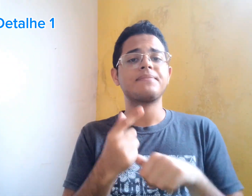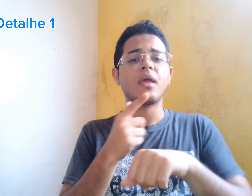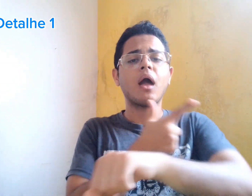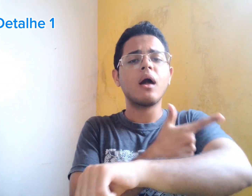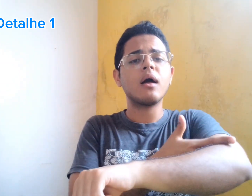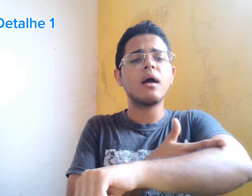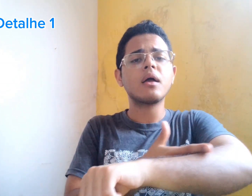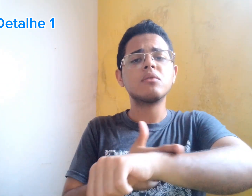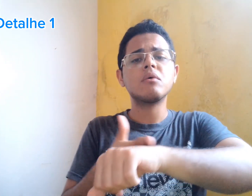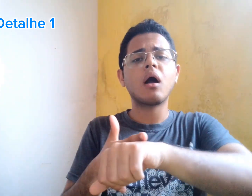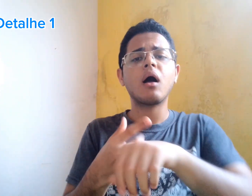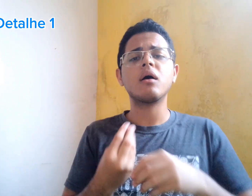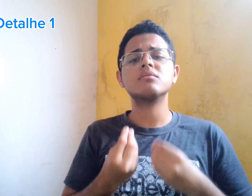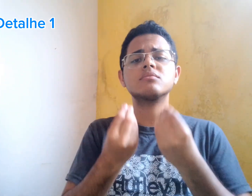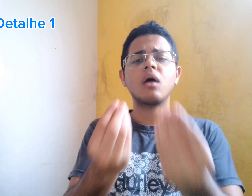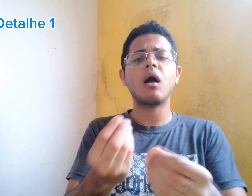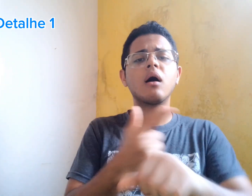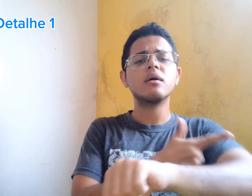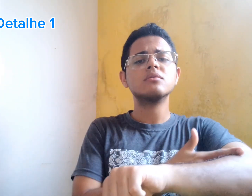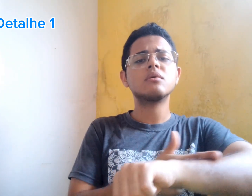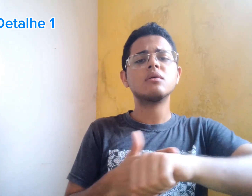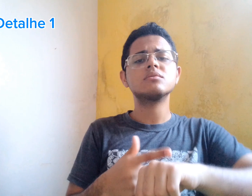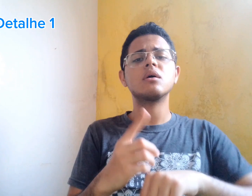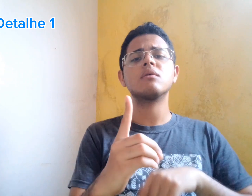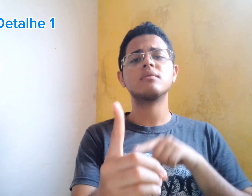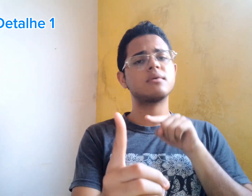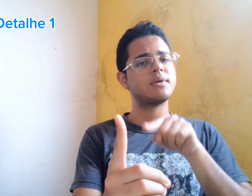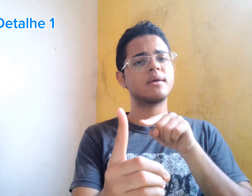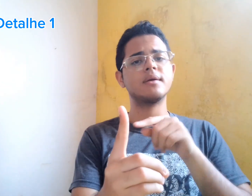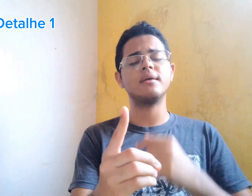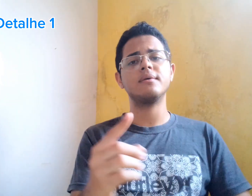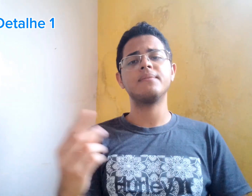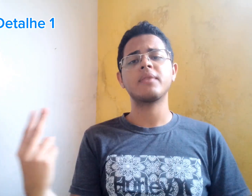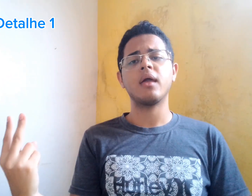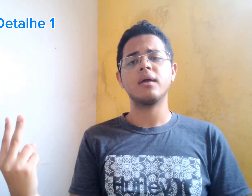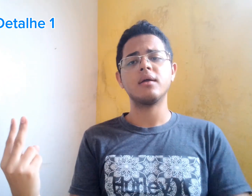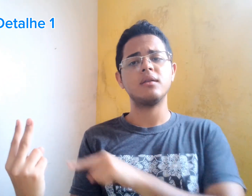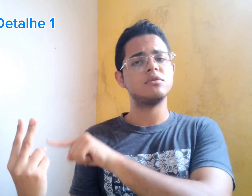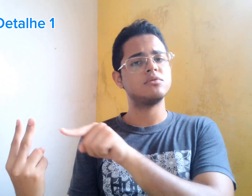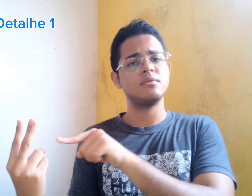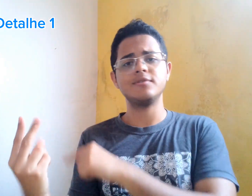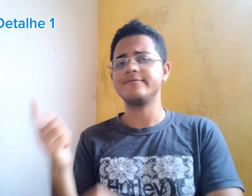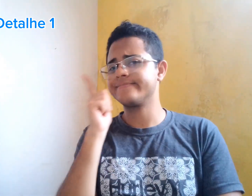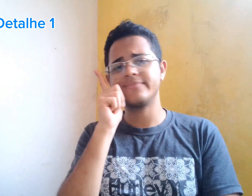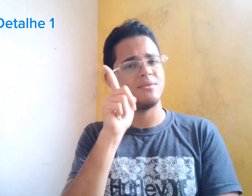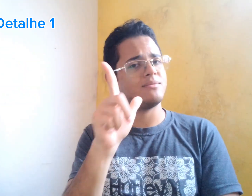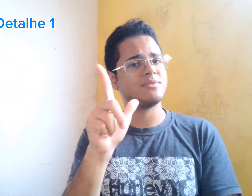Também a questão da educação. Eles não conseguem entregar uma boa educação para ela.